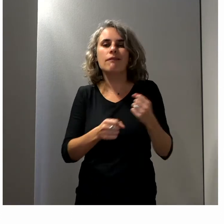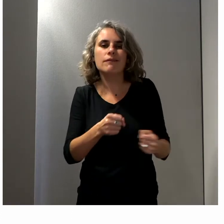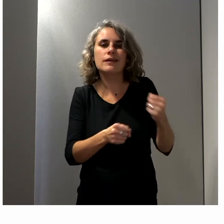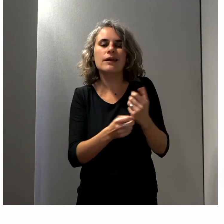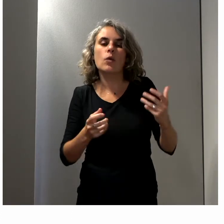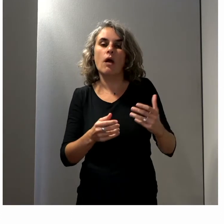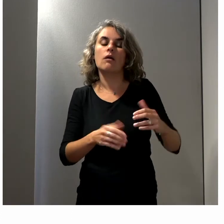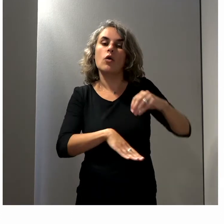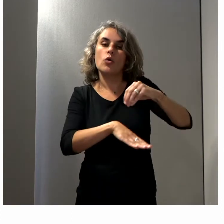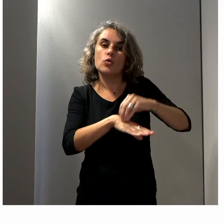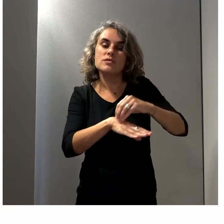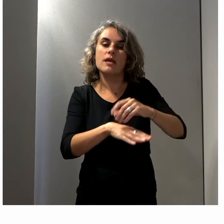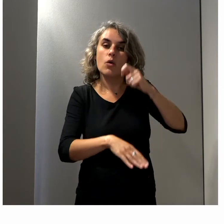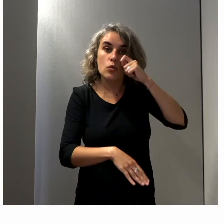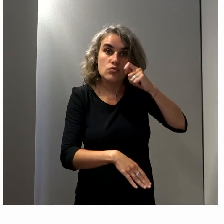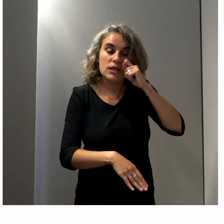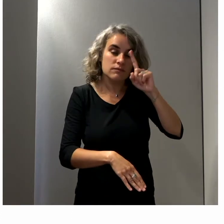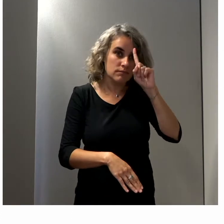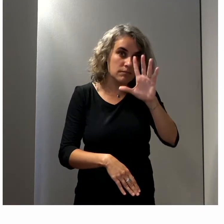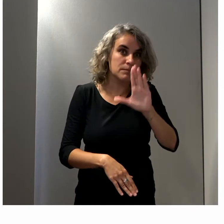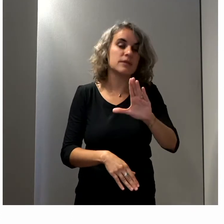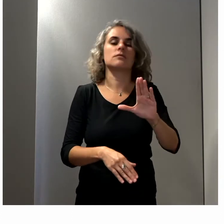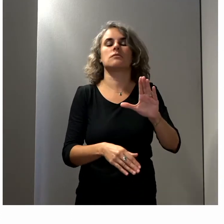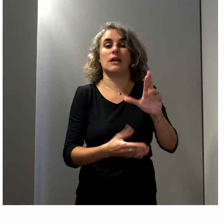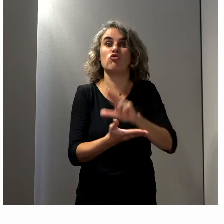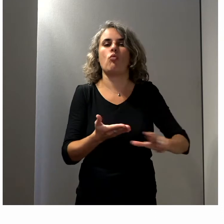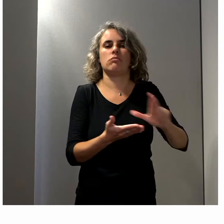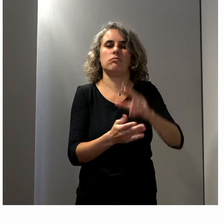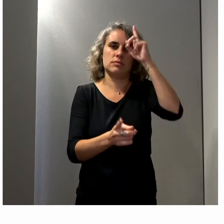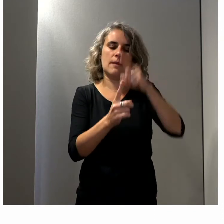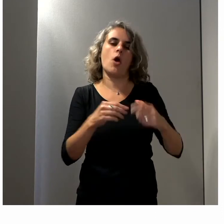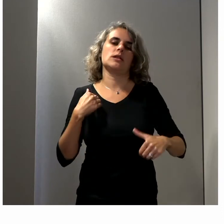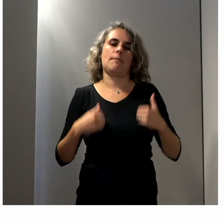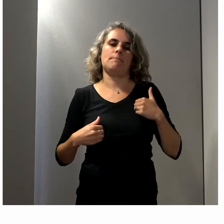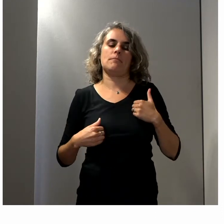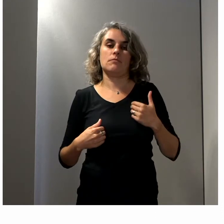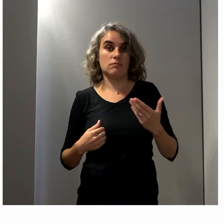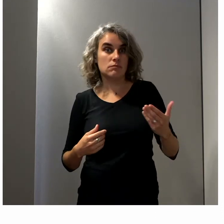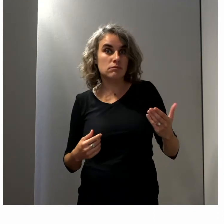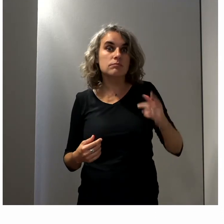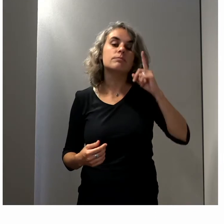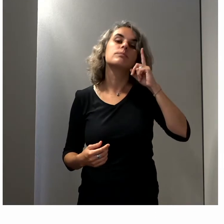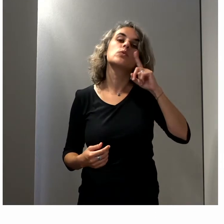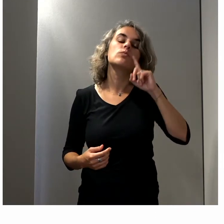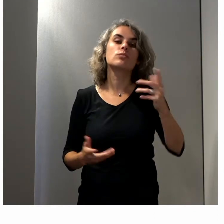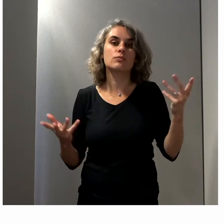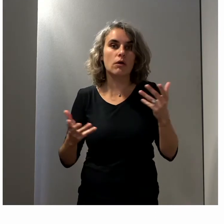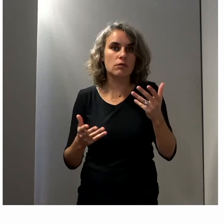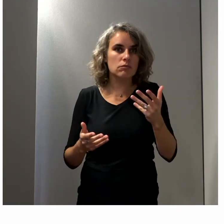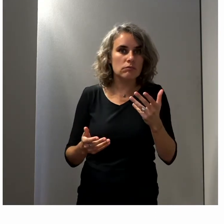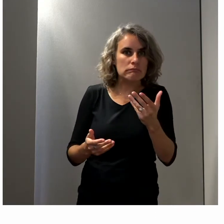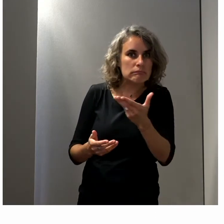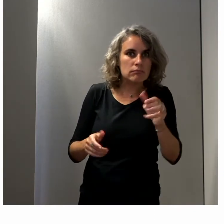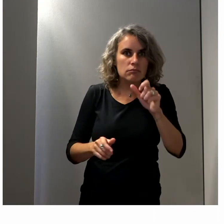consultatif régional du handicap, afin de pouvoir recevoir du terrain des projets émergents sur lesquels on doit